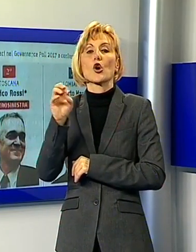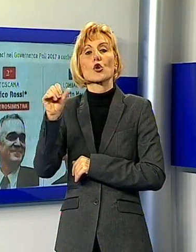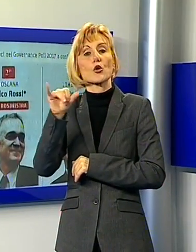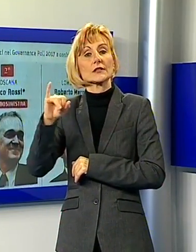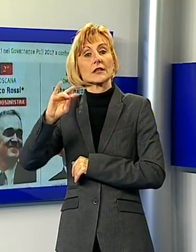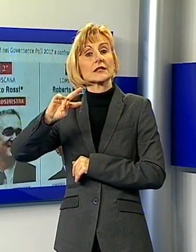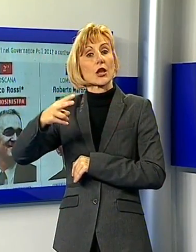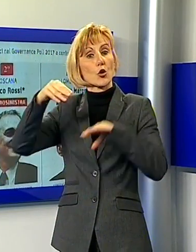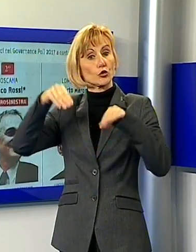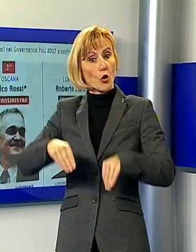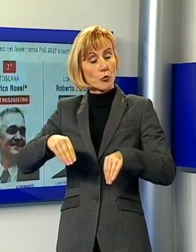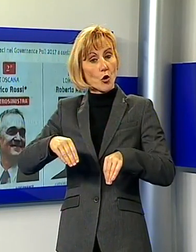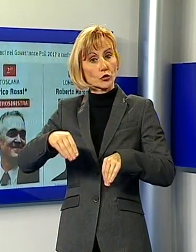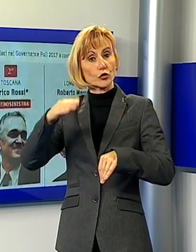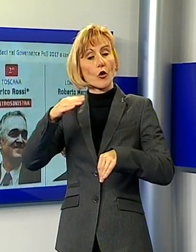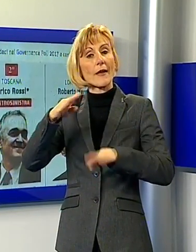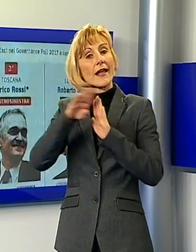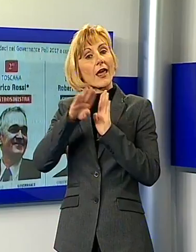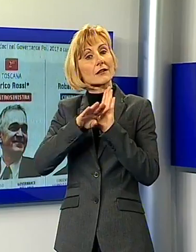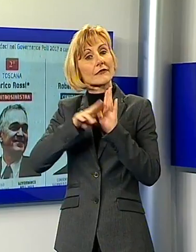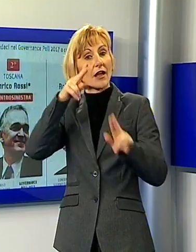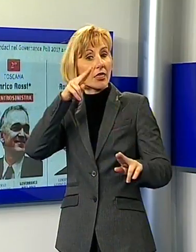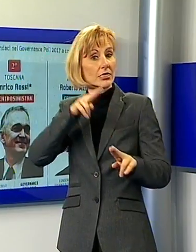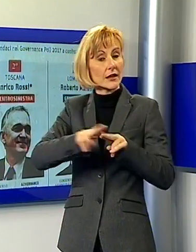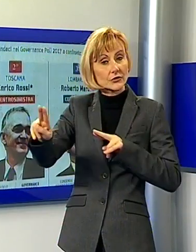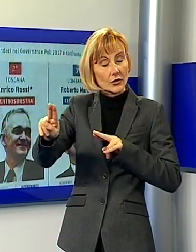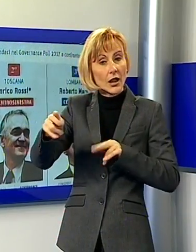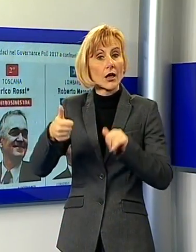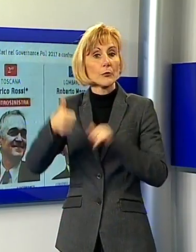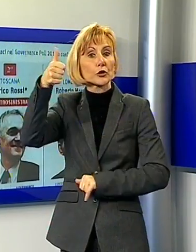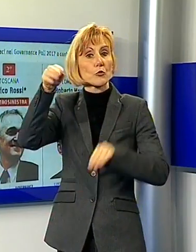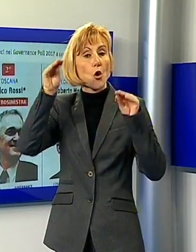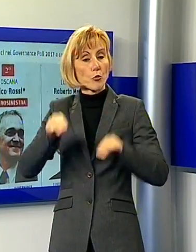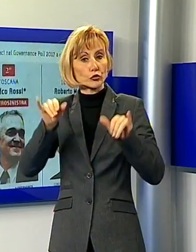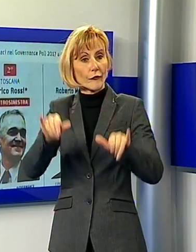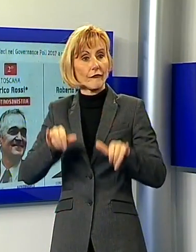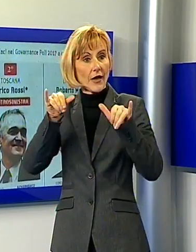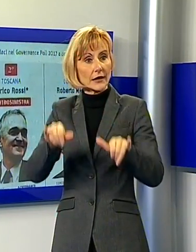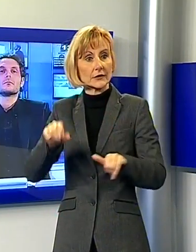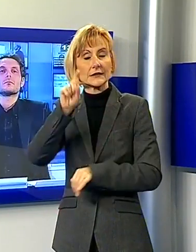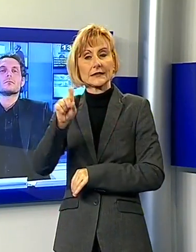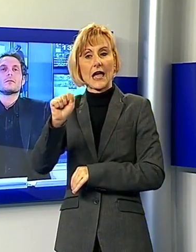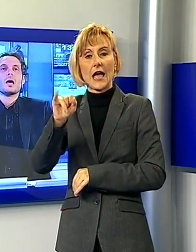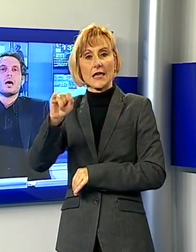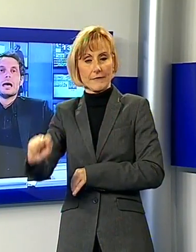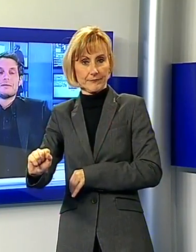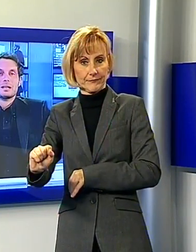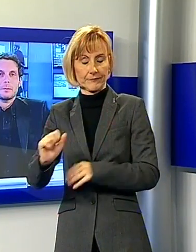posto della classifica nazionale, dietro solo al governatore del Veneto, Luca Zaia. E vedremo